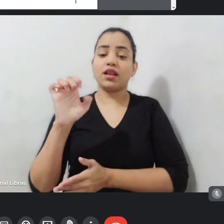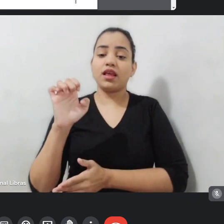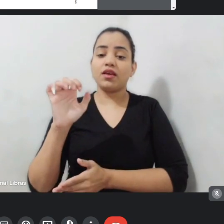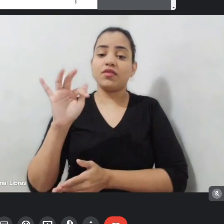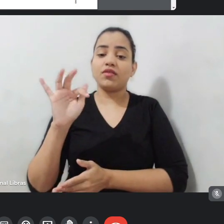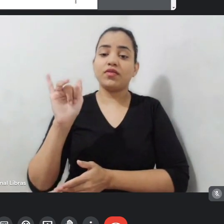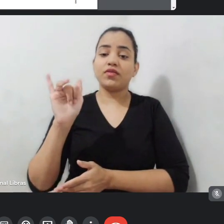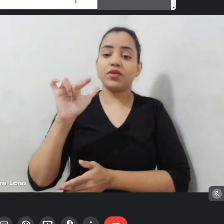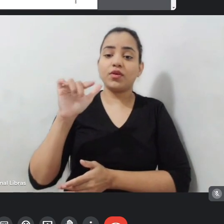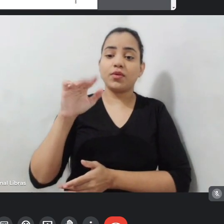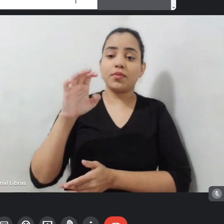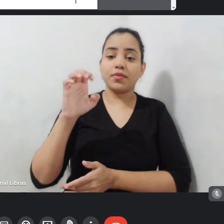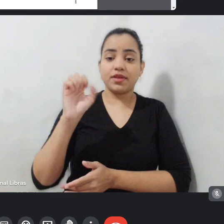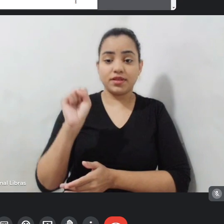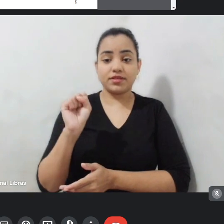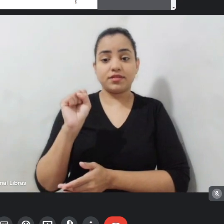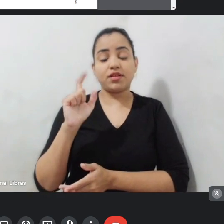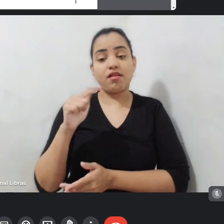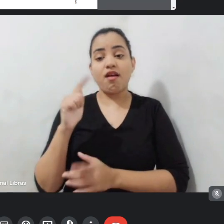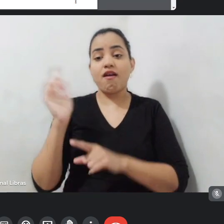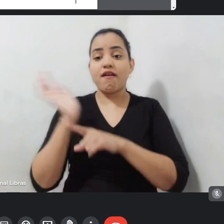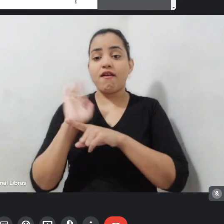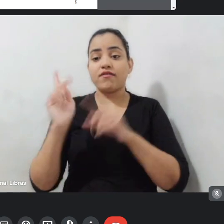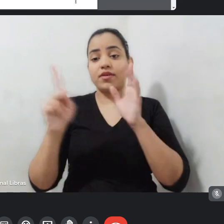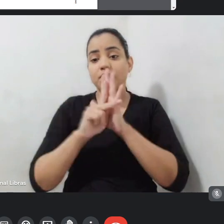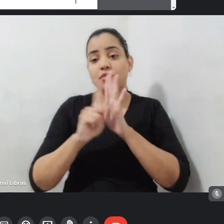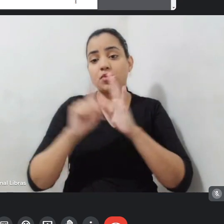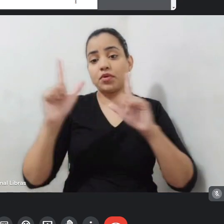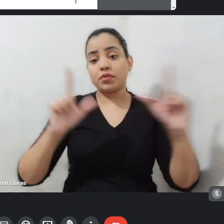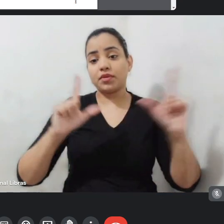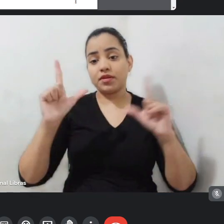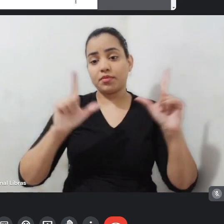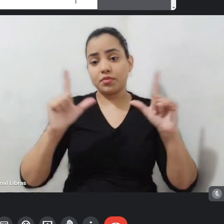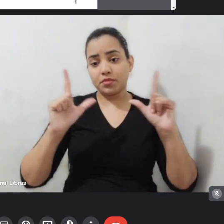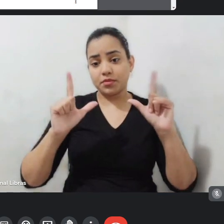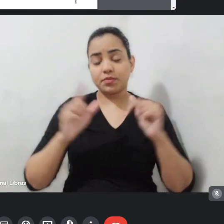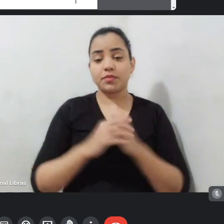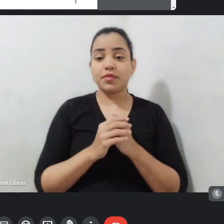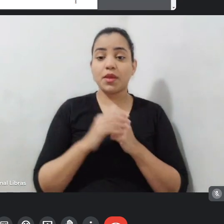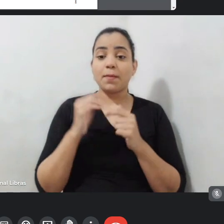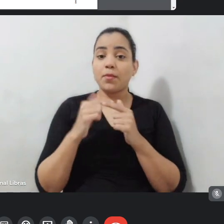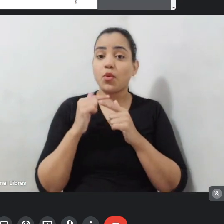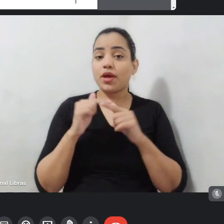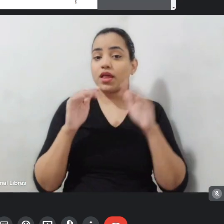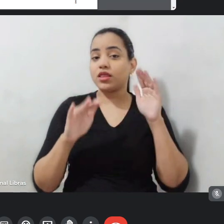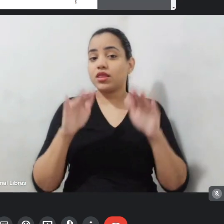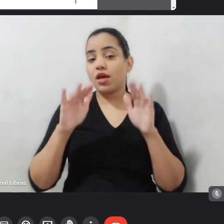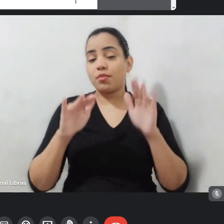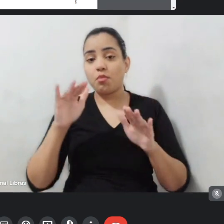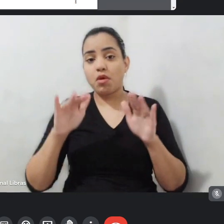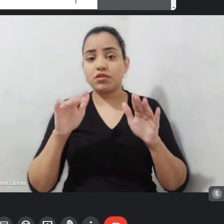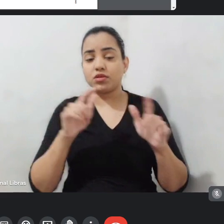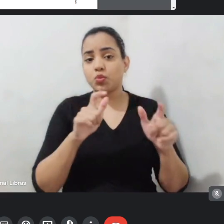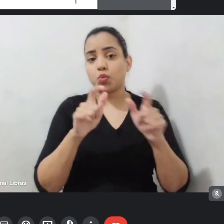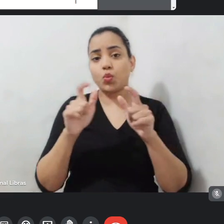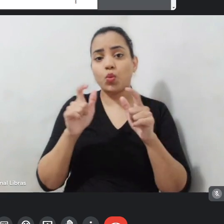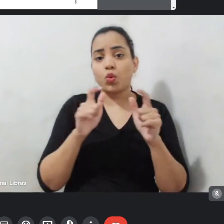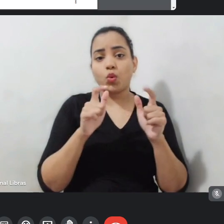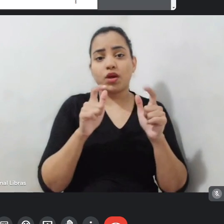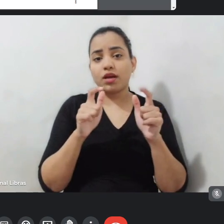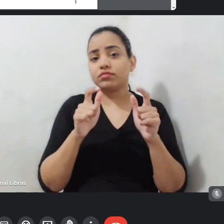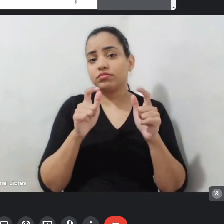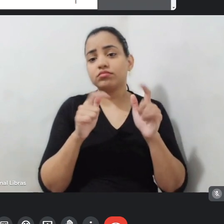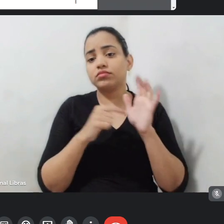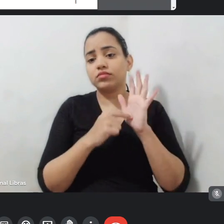também é outra definição de acordo com o veículo em que o filme é lançado. Não temos filmes que foram... Temos obras